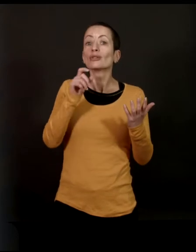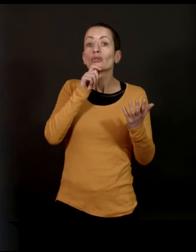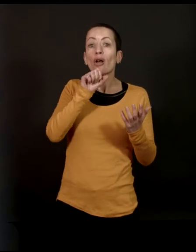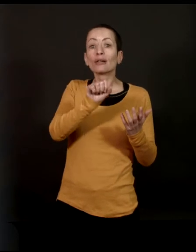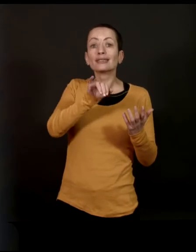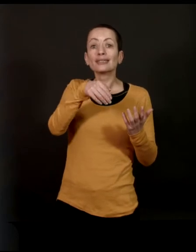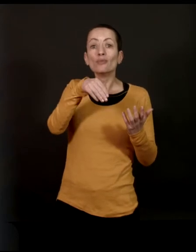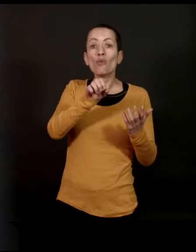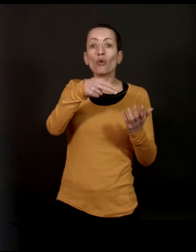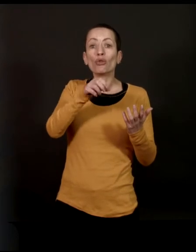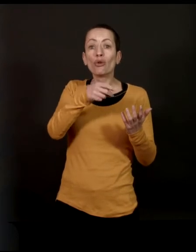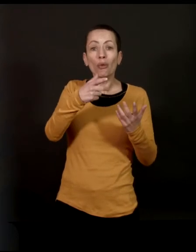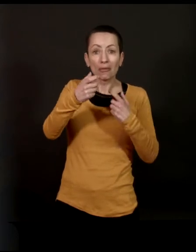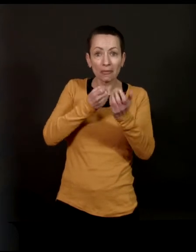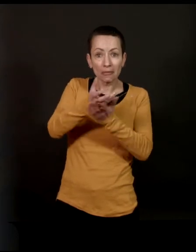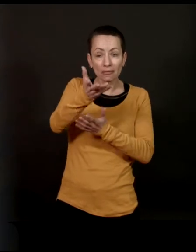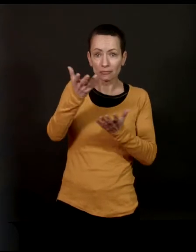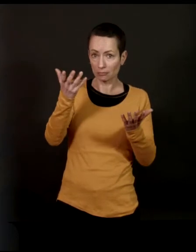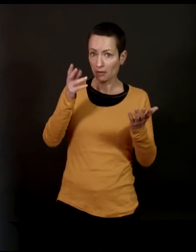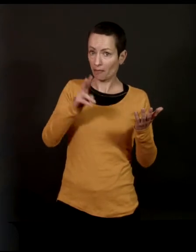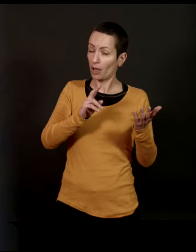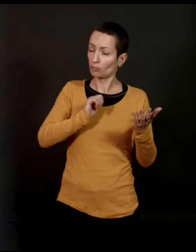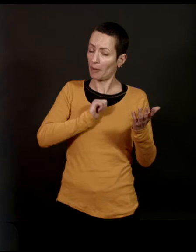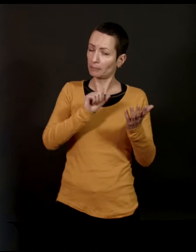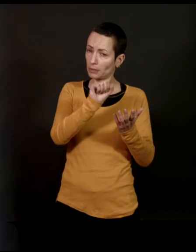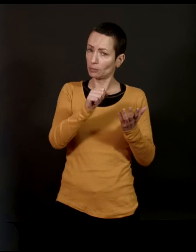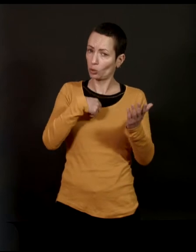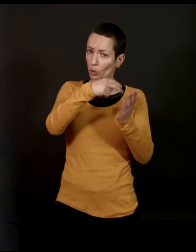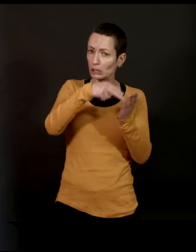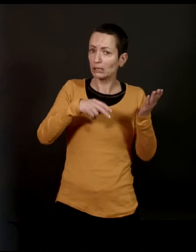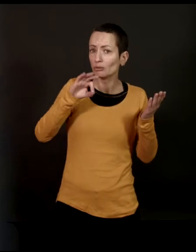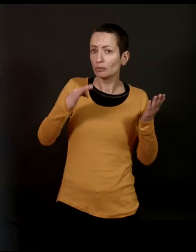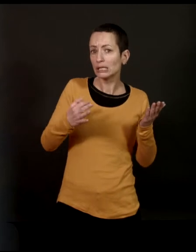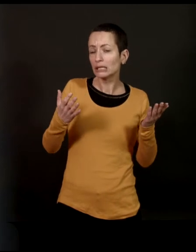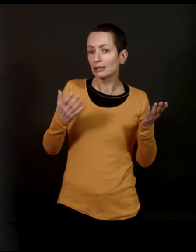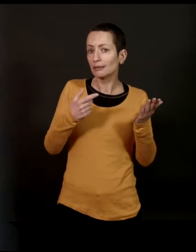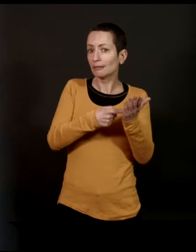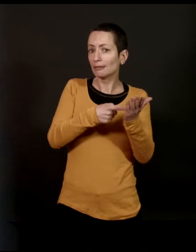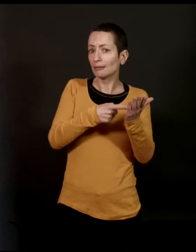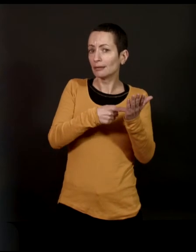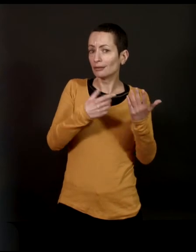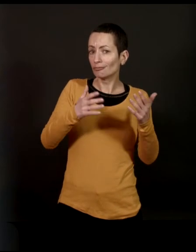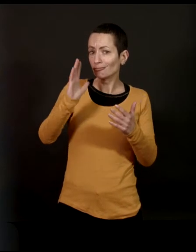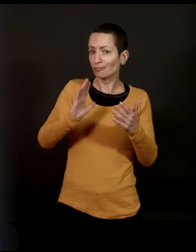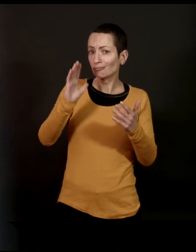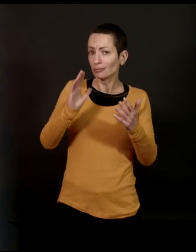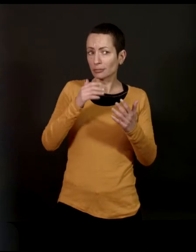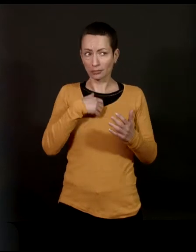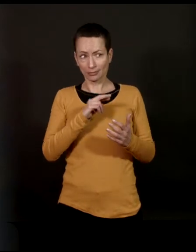tout à l'heure. C'est vrai que dire, je lis Simonon, ça faisait sourire il y a 20 ans. C'est-à-dire,